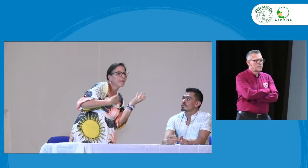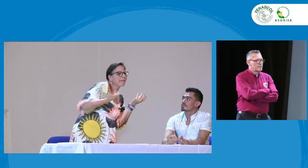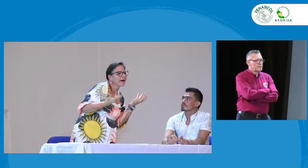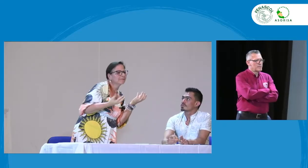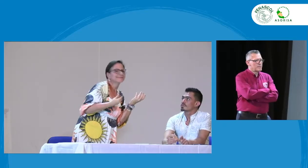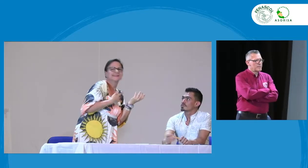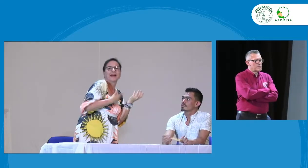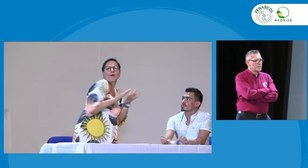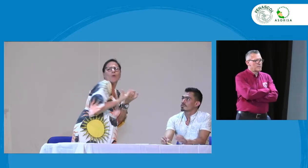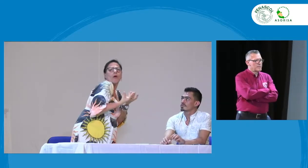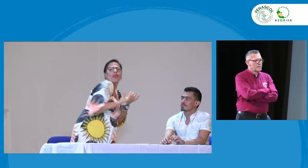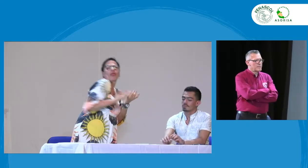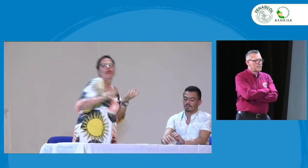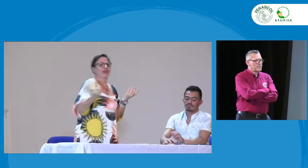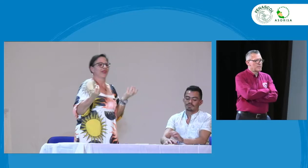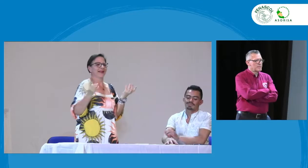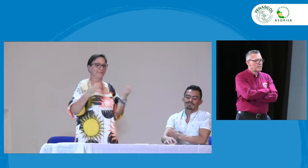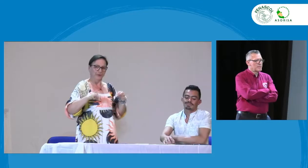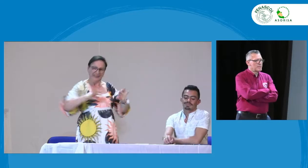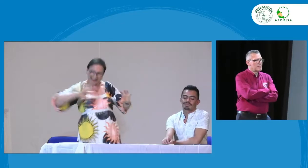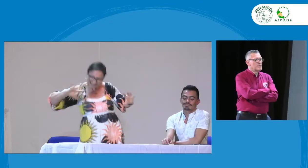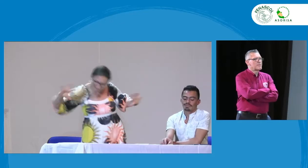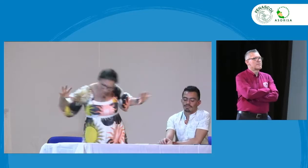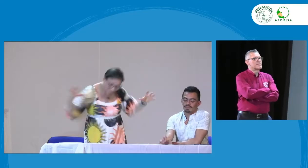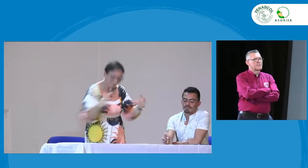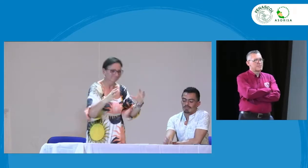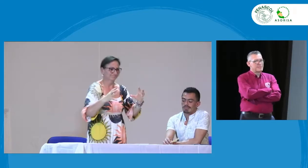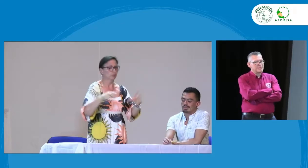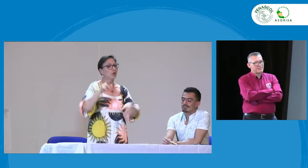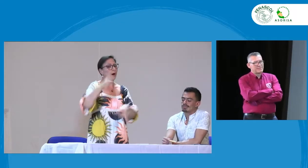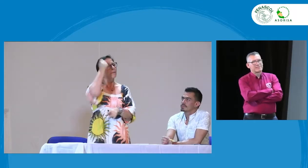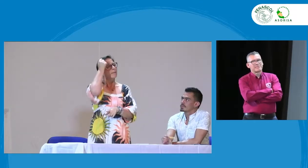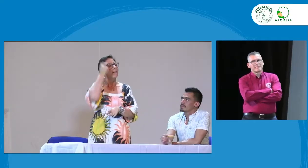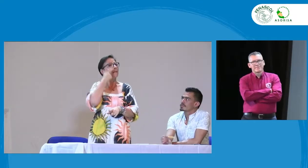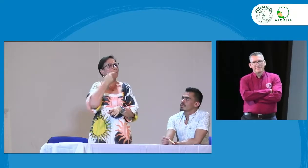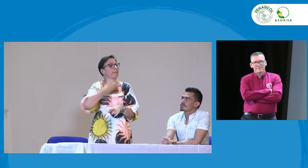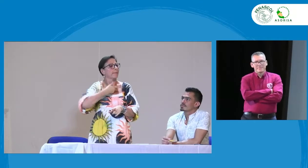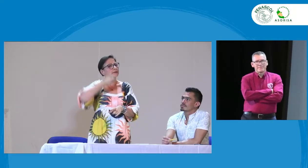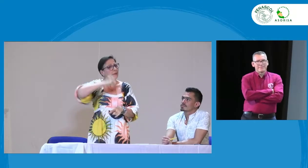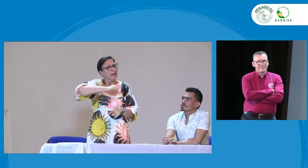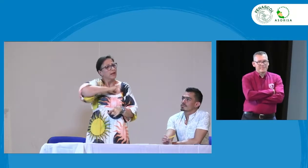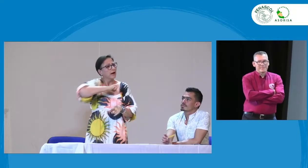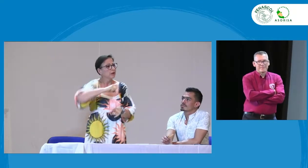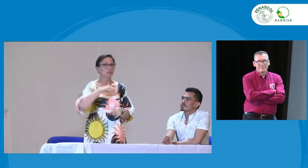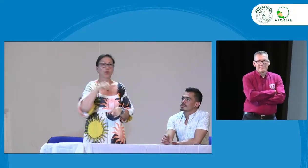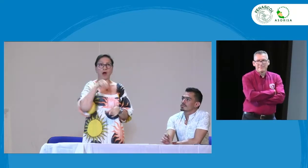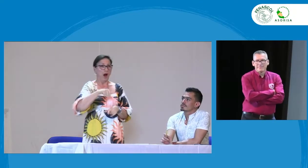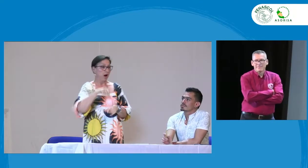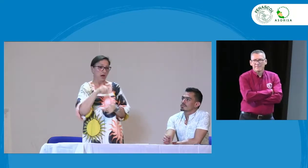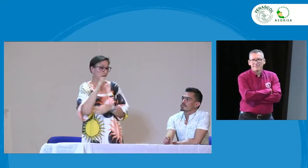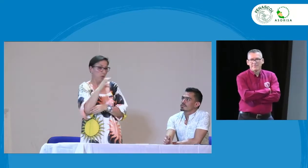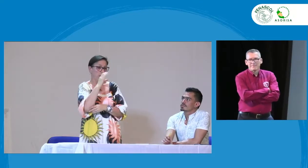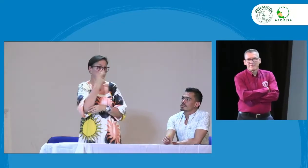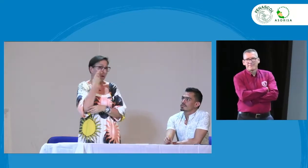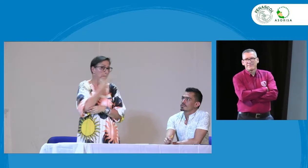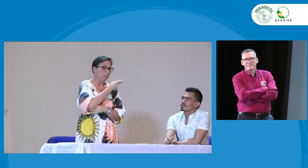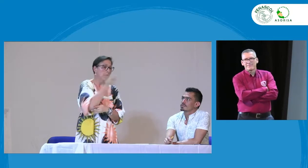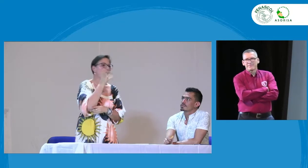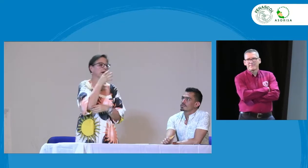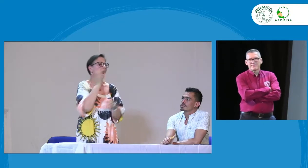hacen parte de la comunidad educativa como los padres porque están muy, muy fuera del marco educativo y tenemos que